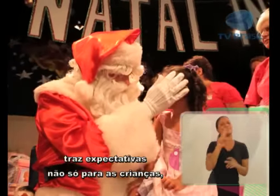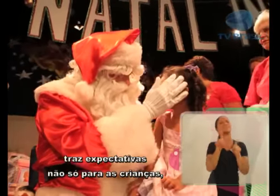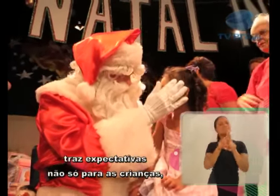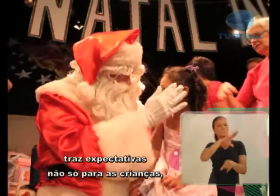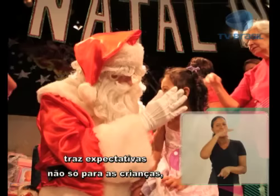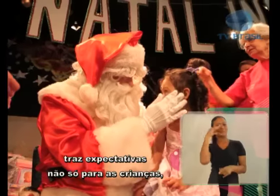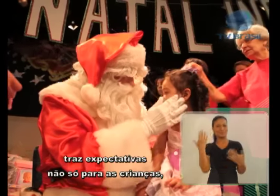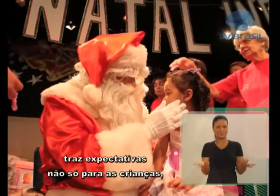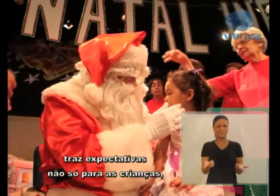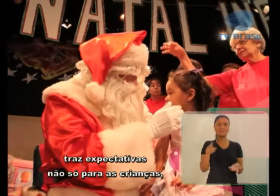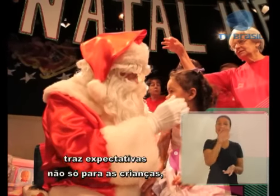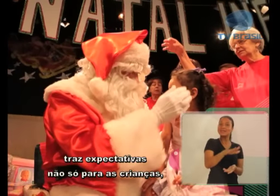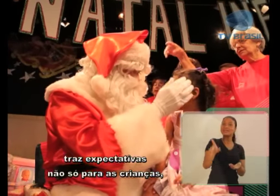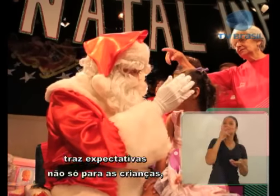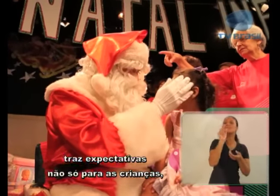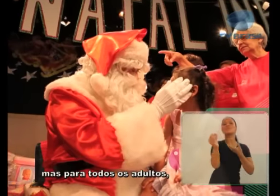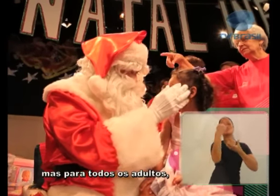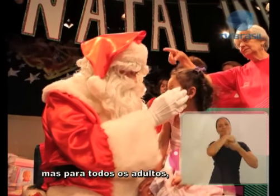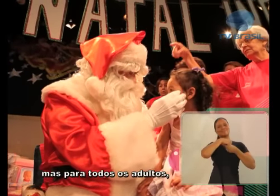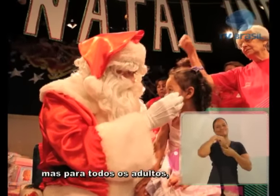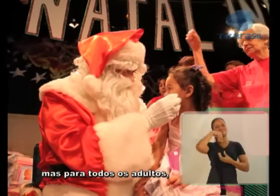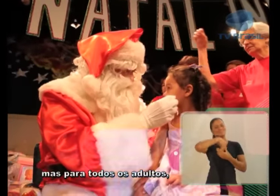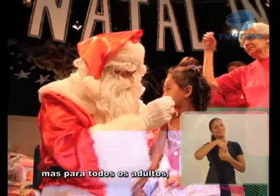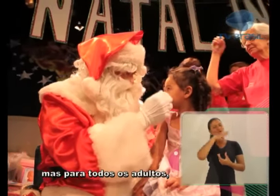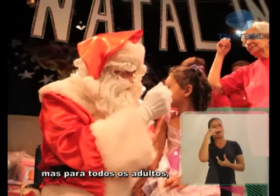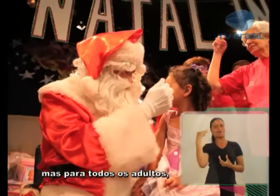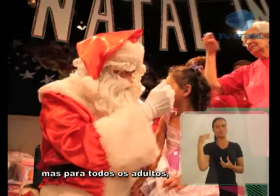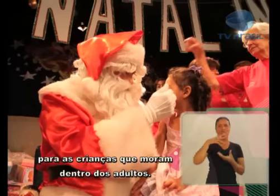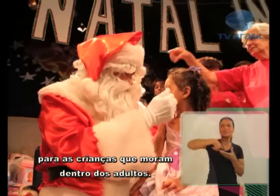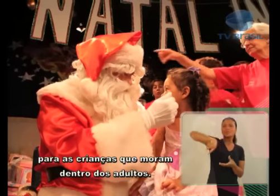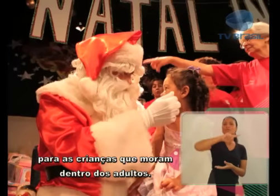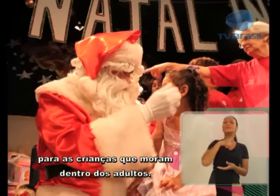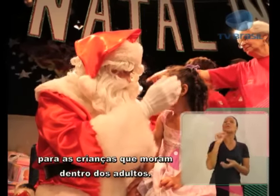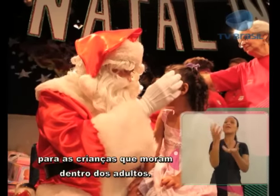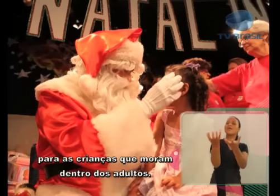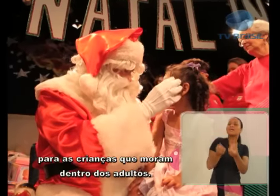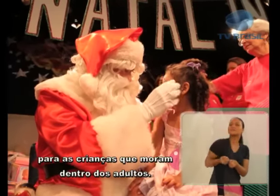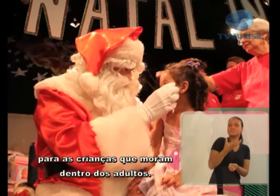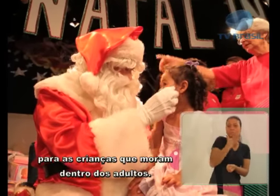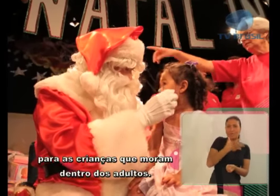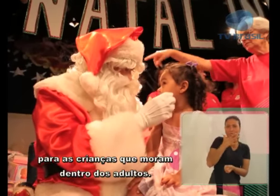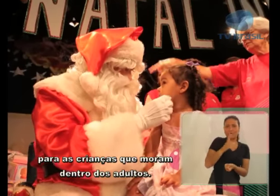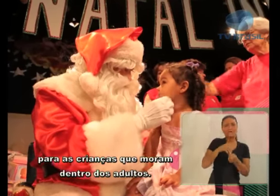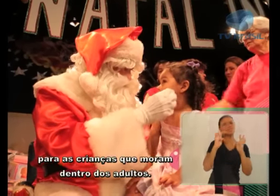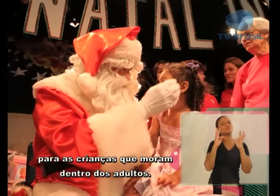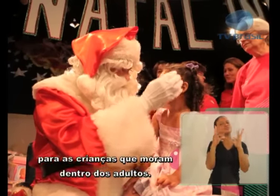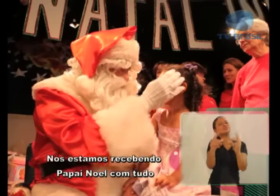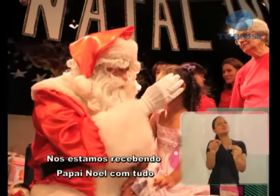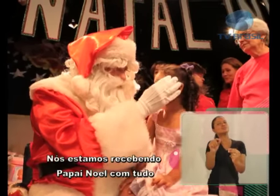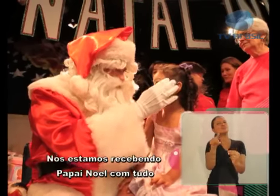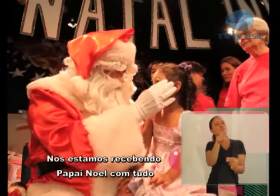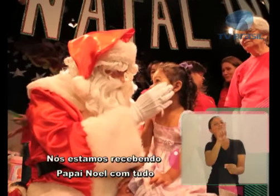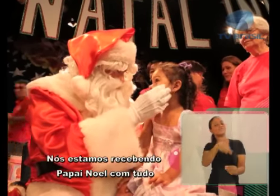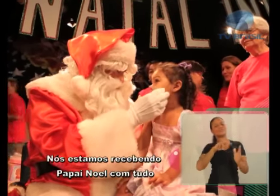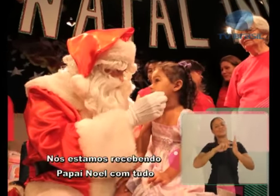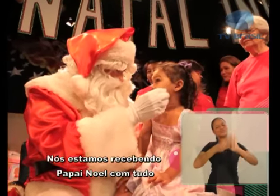expectativa não só para as crianças, mas todos os adultos também, com essas crianças que moram dentro dos adultos. Nós estamos aí recebendo